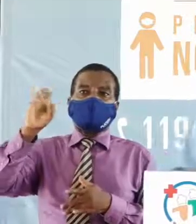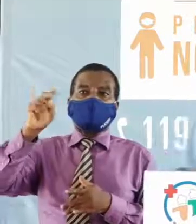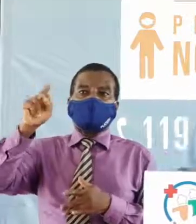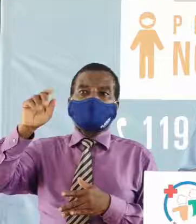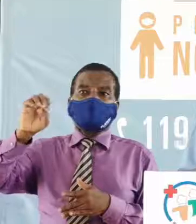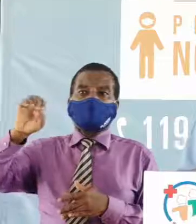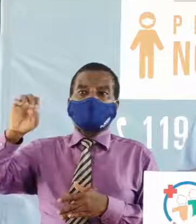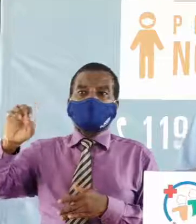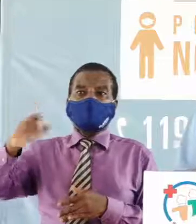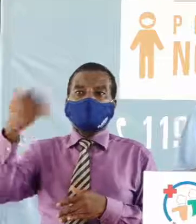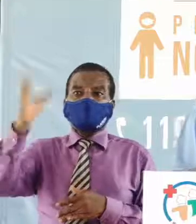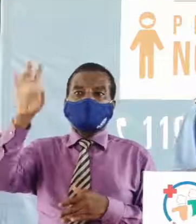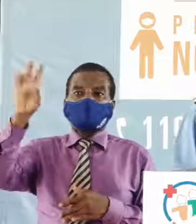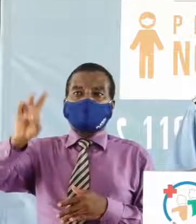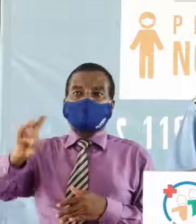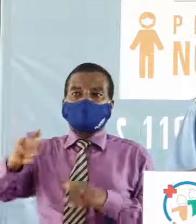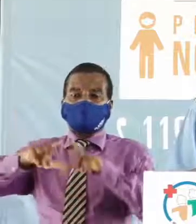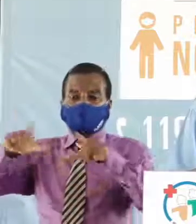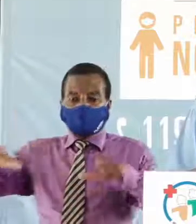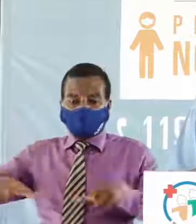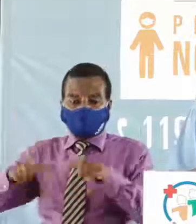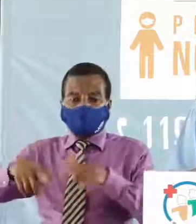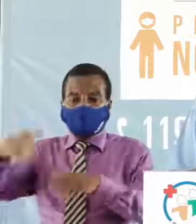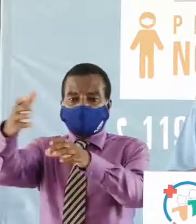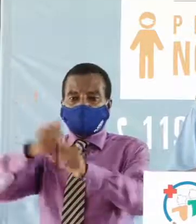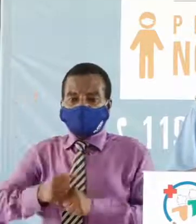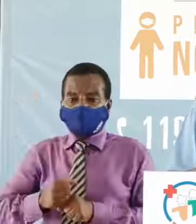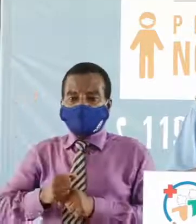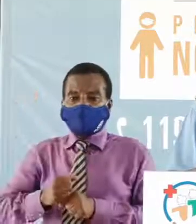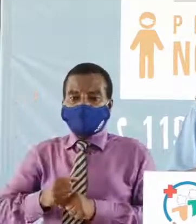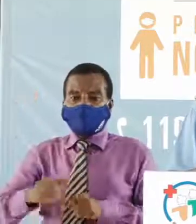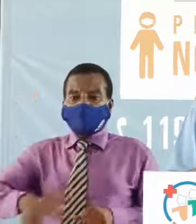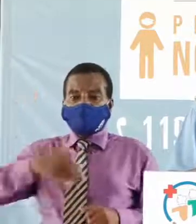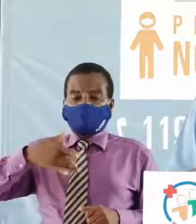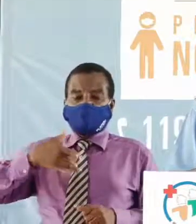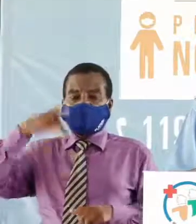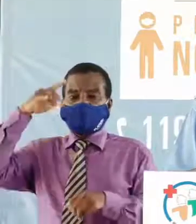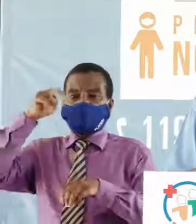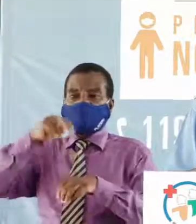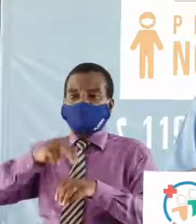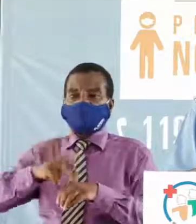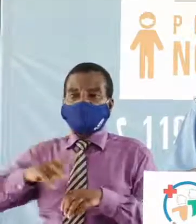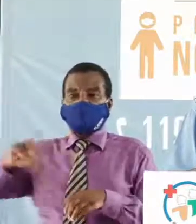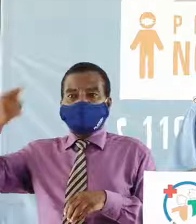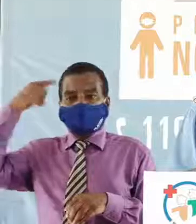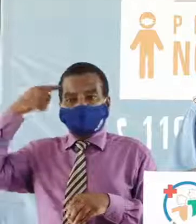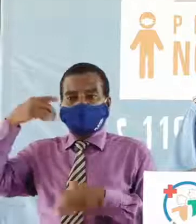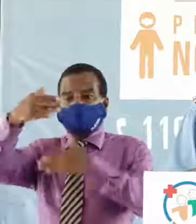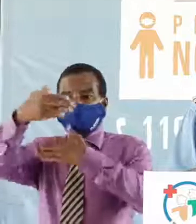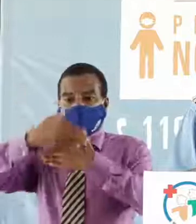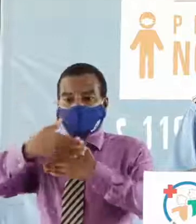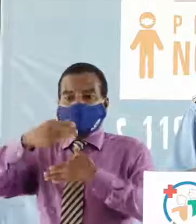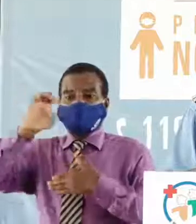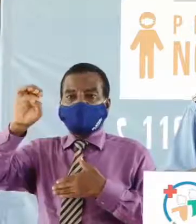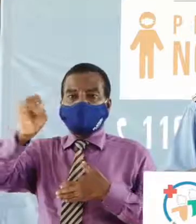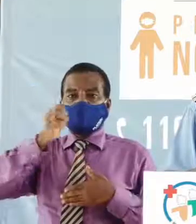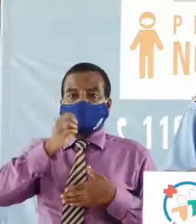17e site à recevoir la tribune de sensibilisation gouvernementale de proximité,